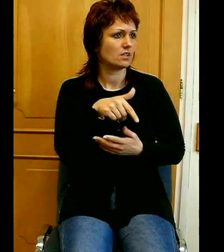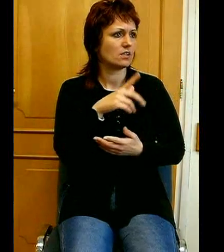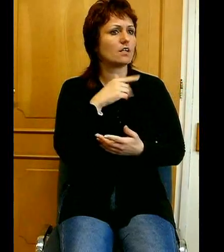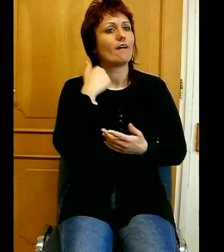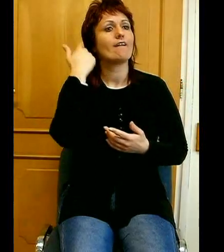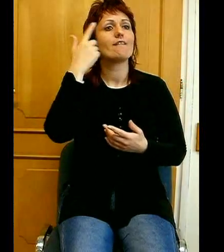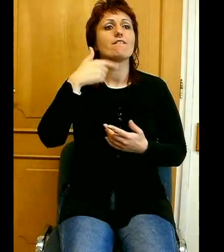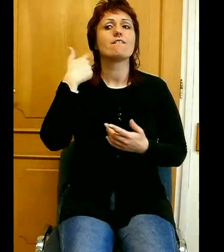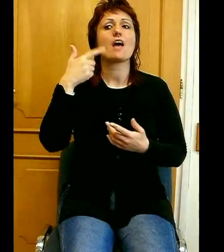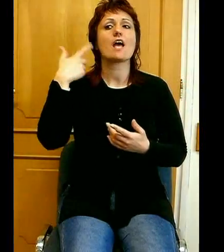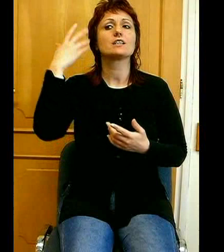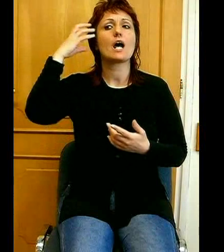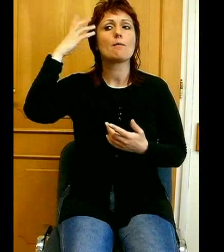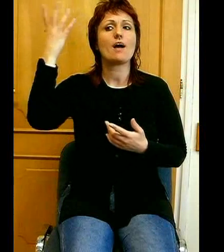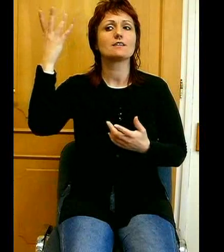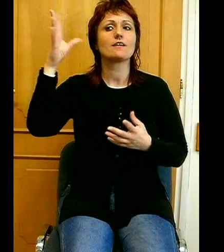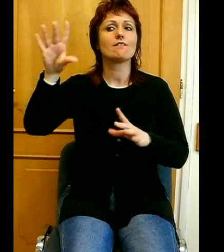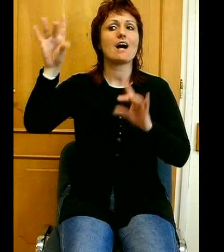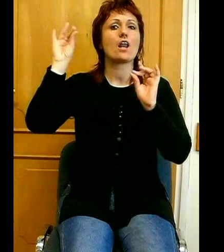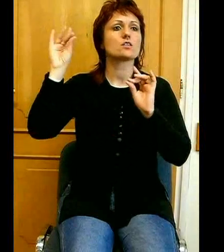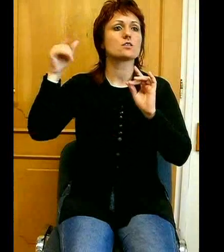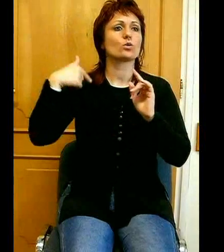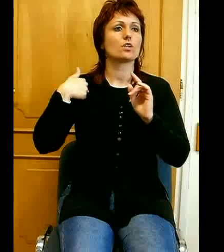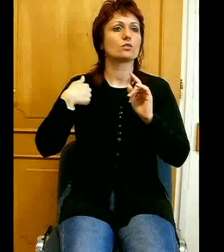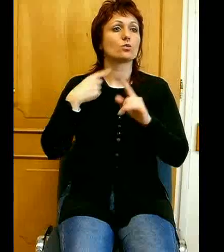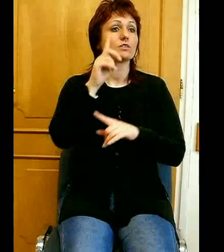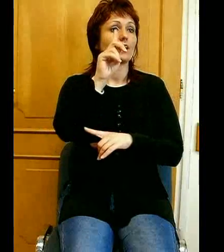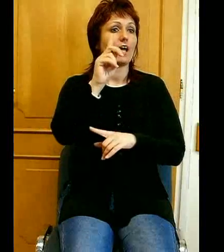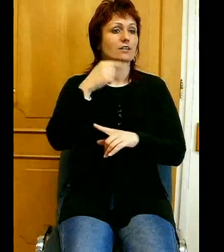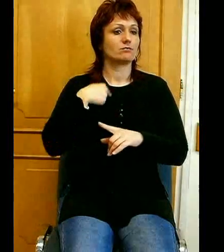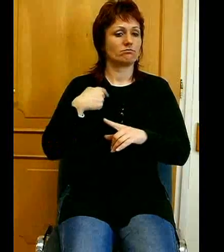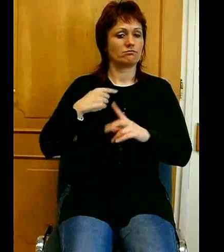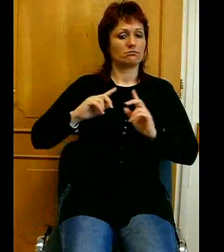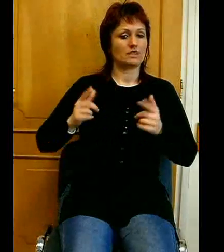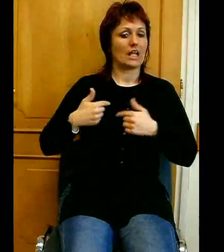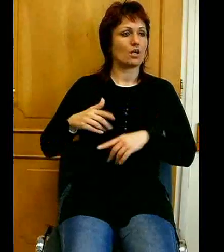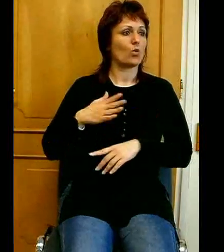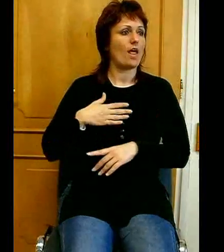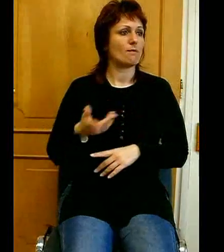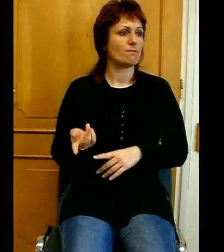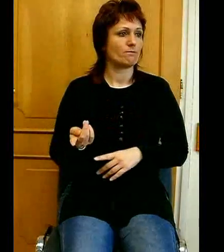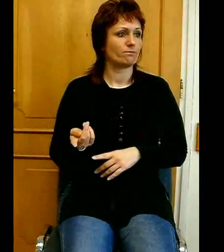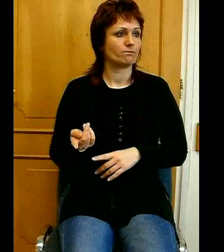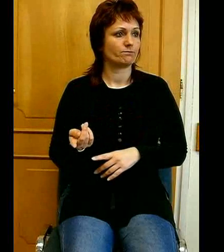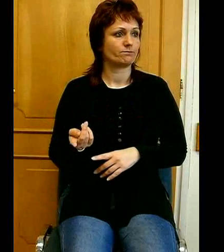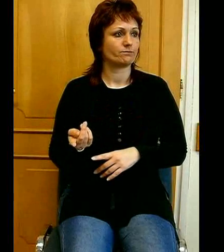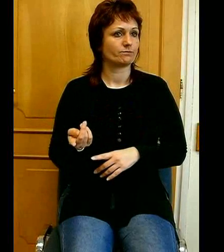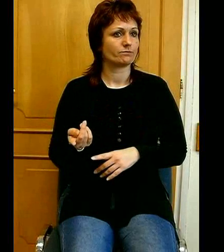fejedelmet választottatok, de nélkülen. Nos, az Isten népének pontosan ez a nagy feladata és